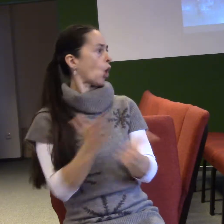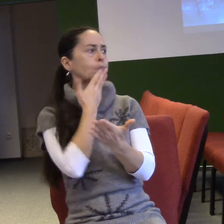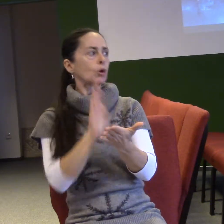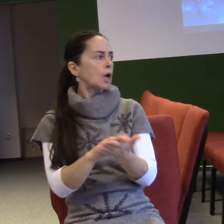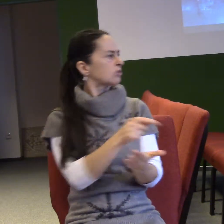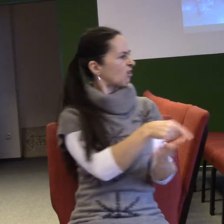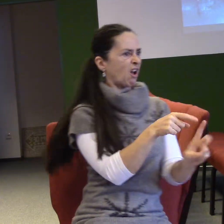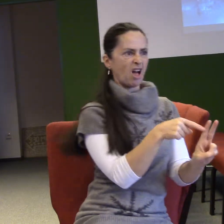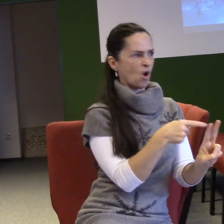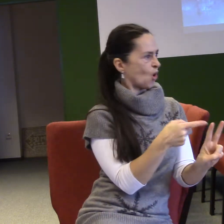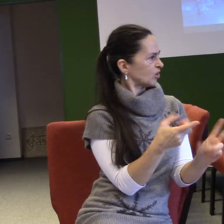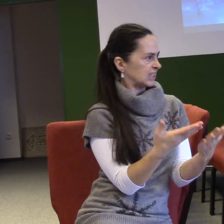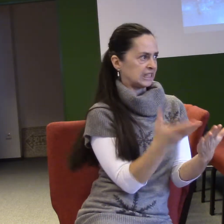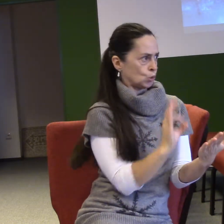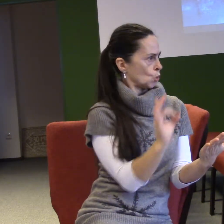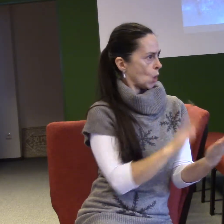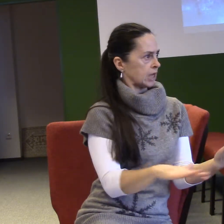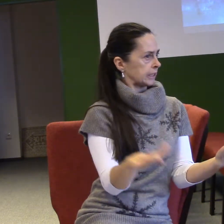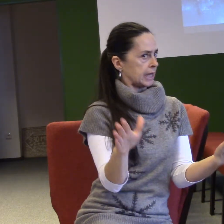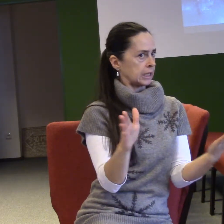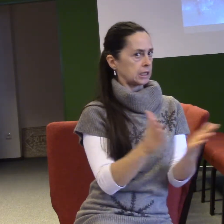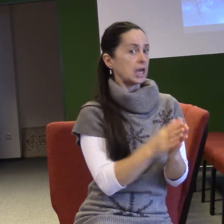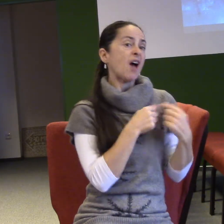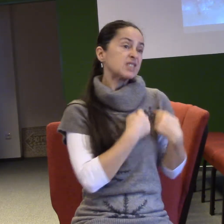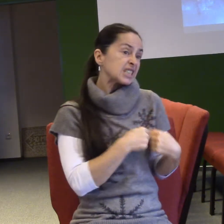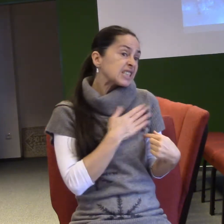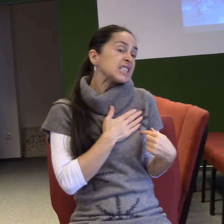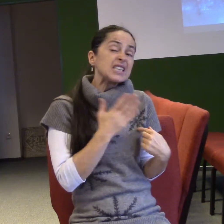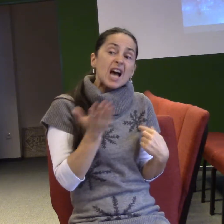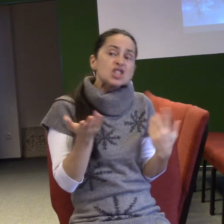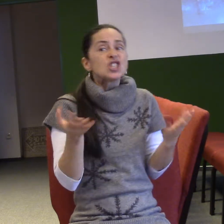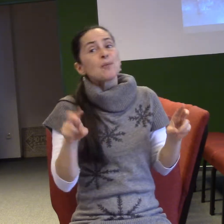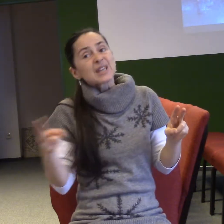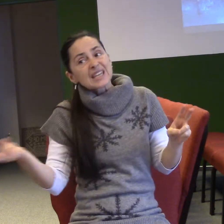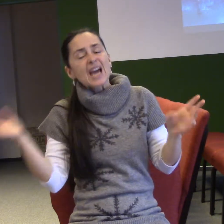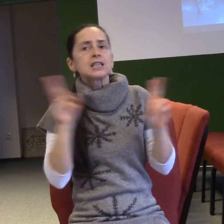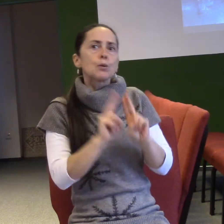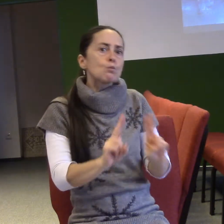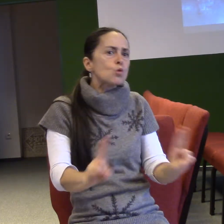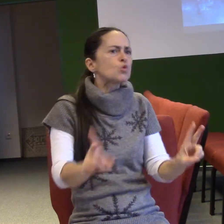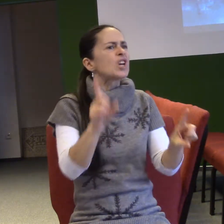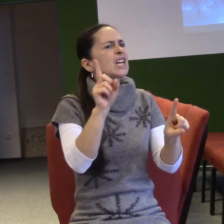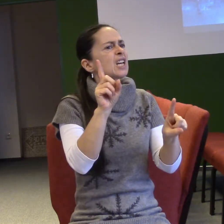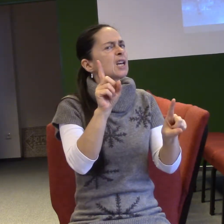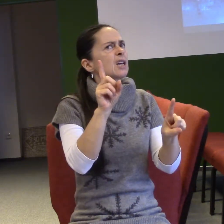A někdy v našem srdci v takovéhle situaci může vyrůst trápení,